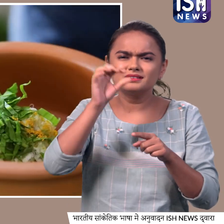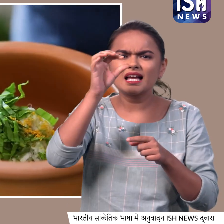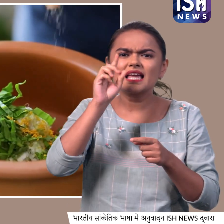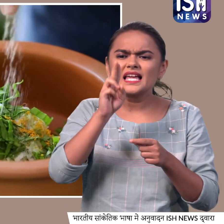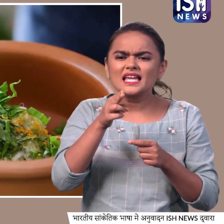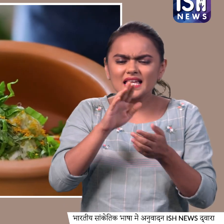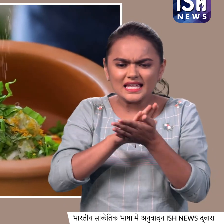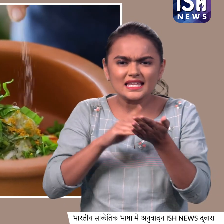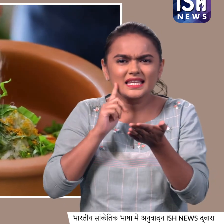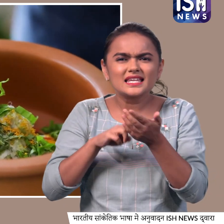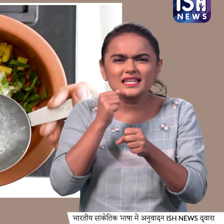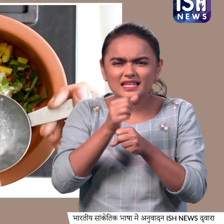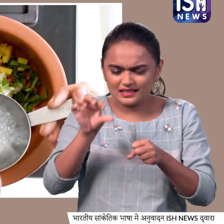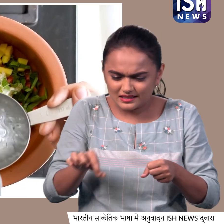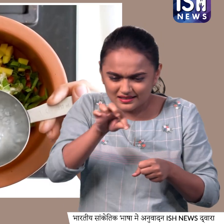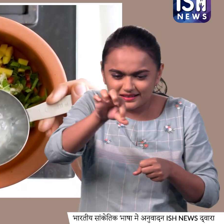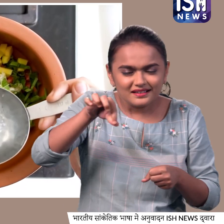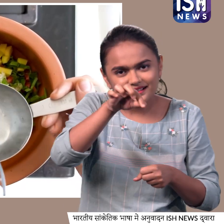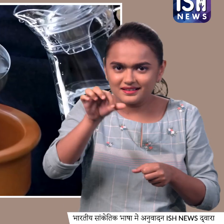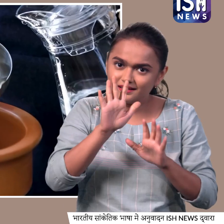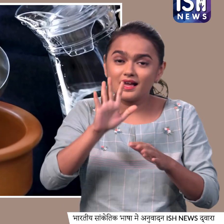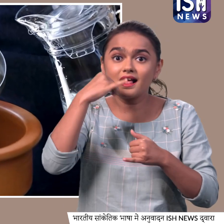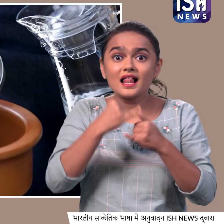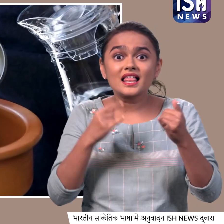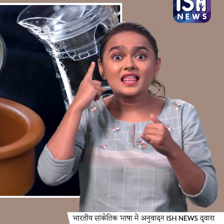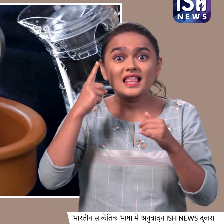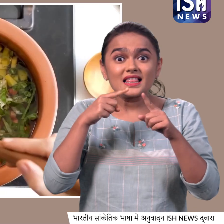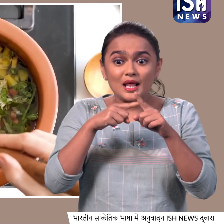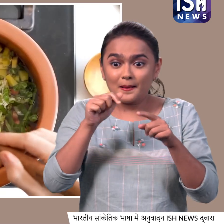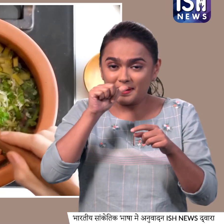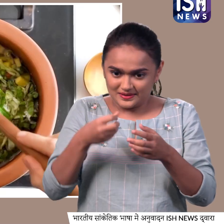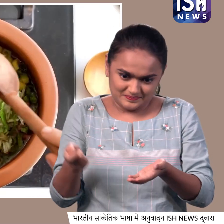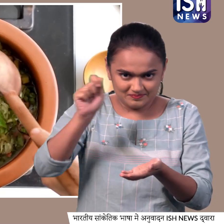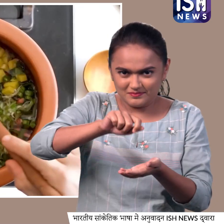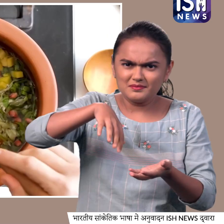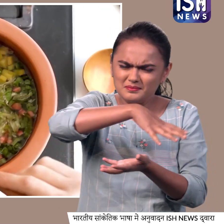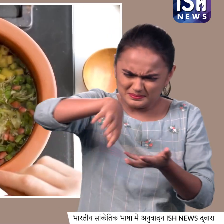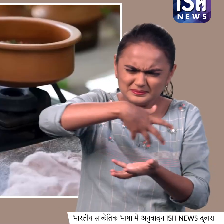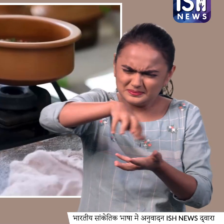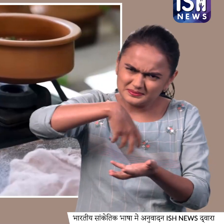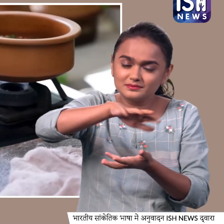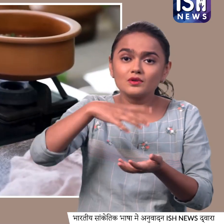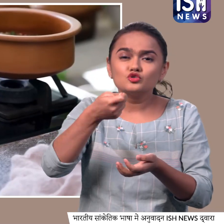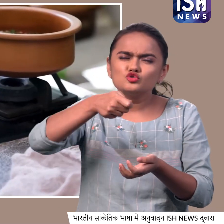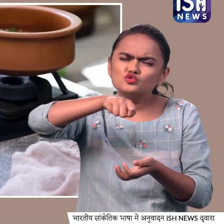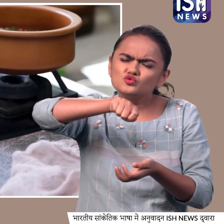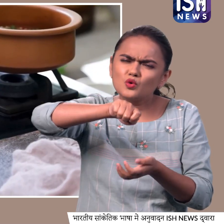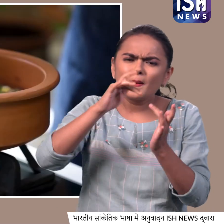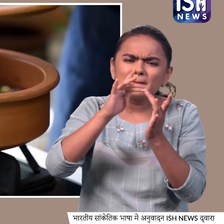ही, और आखेर में इसमें डालेंगे तीन कप पाड़, इन सब को मिला लें, और मीडियम फ्लेम पर करीब 25